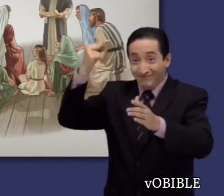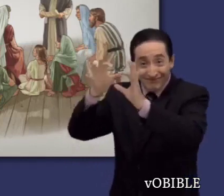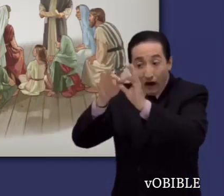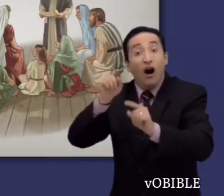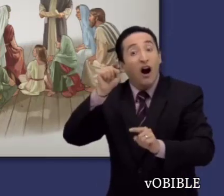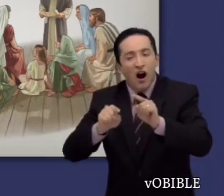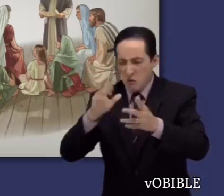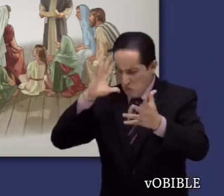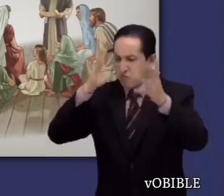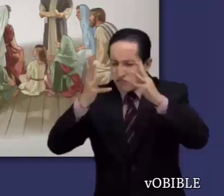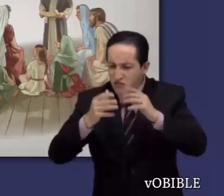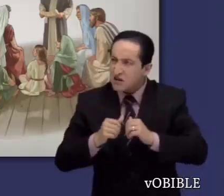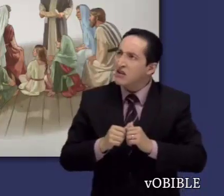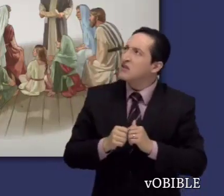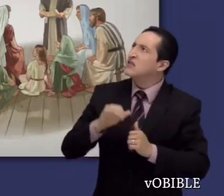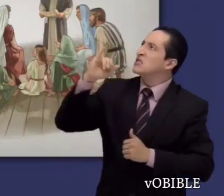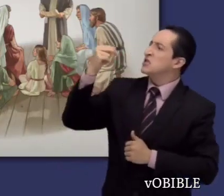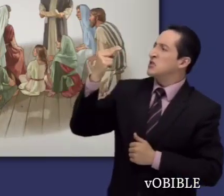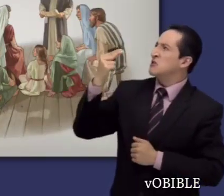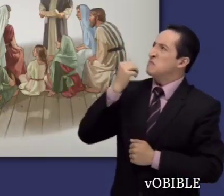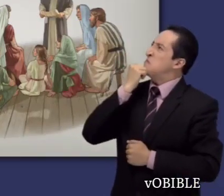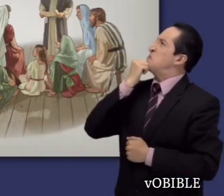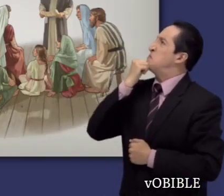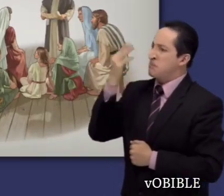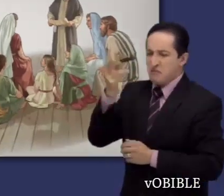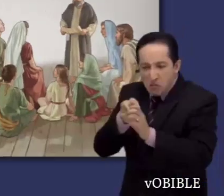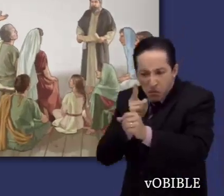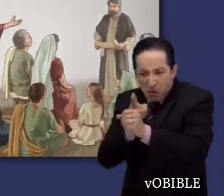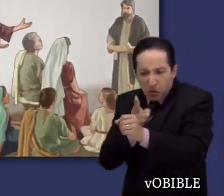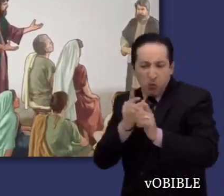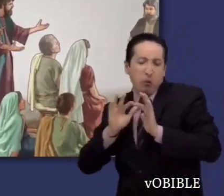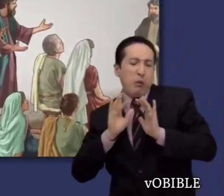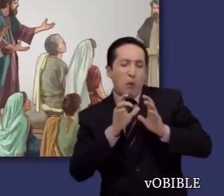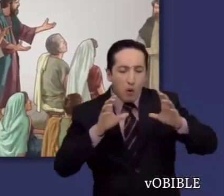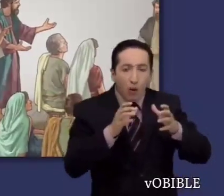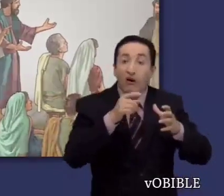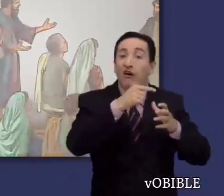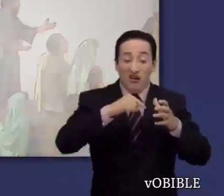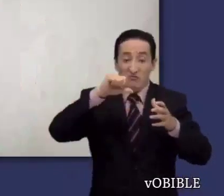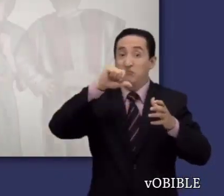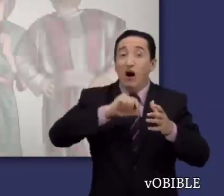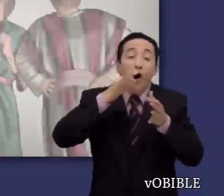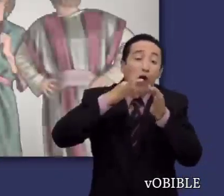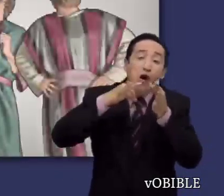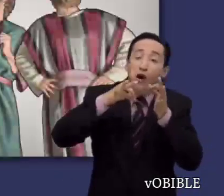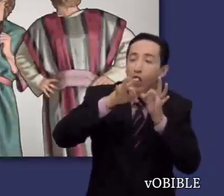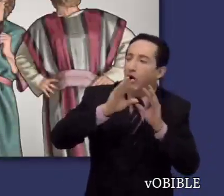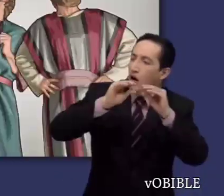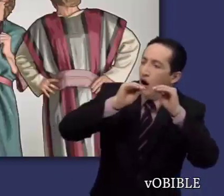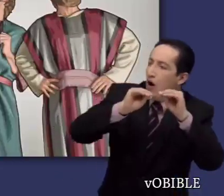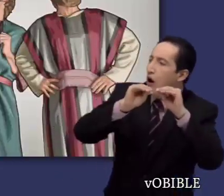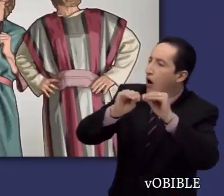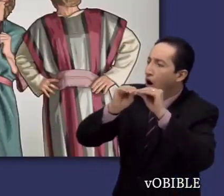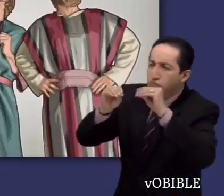Entre estos sucesos, está en el comienzo de una gran apostasía, y la revelación del hombre que desafía la ley, un